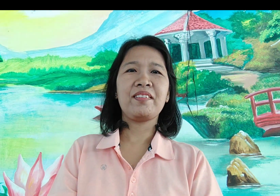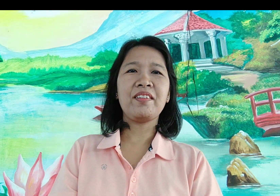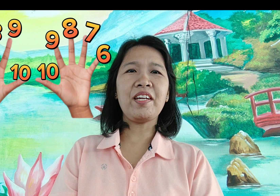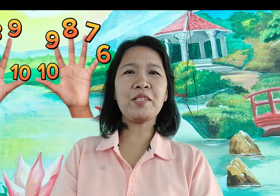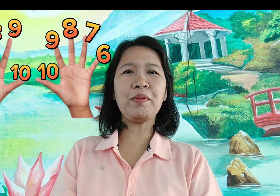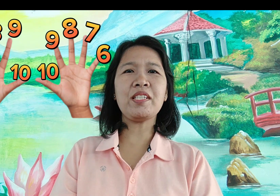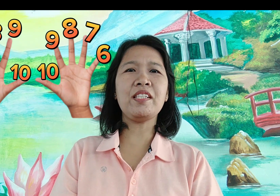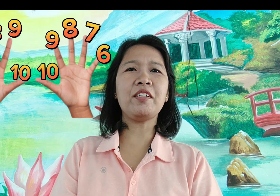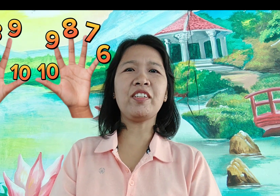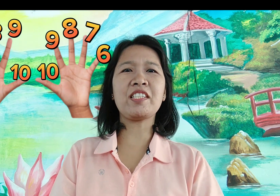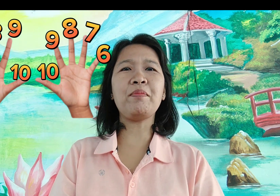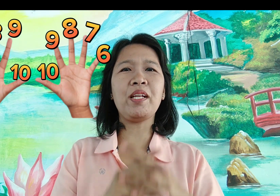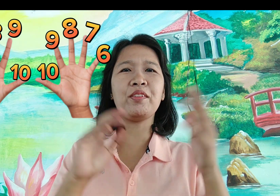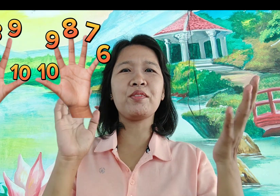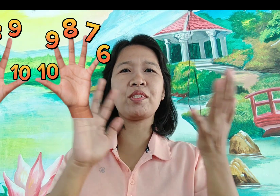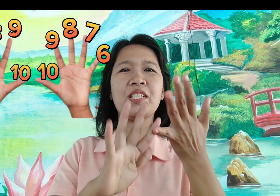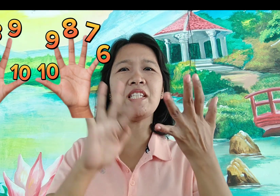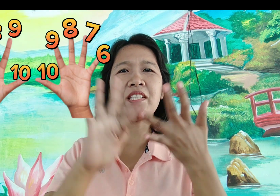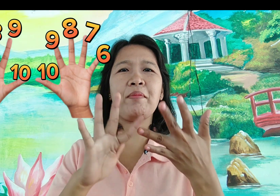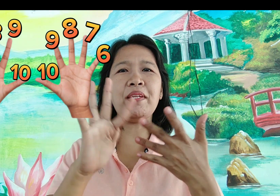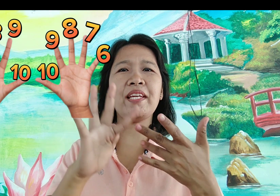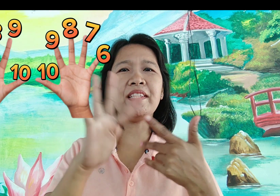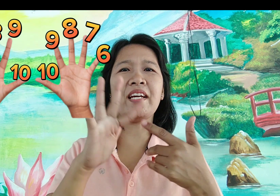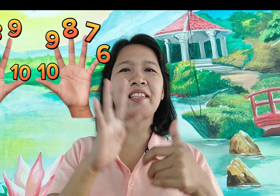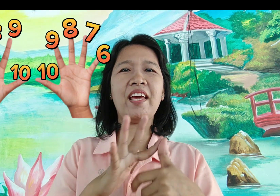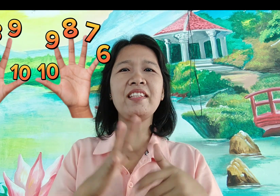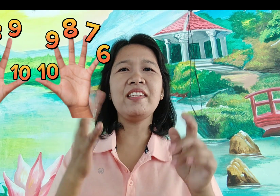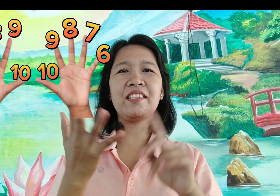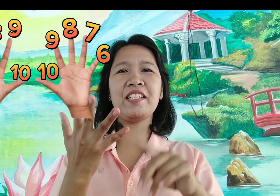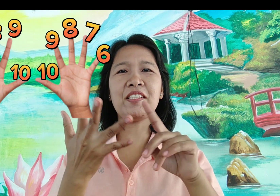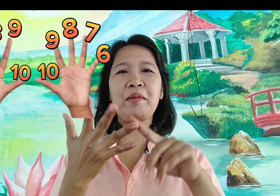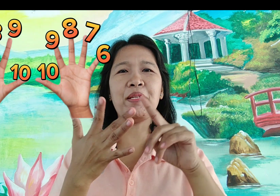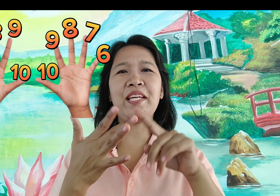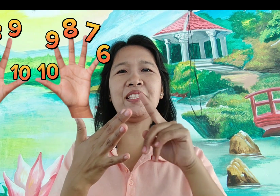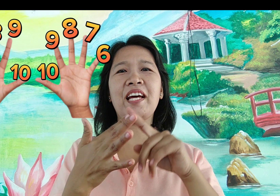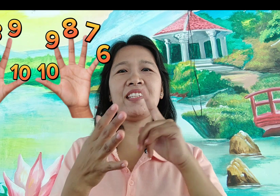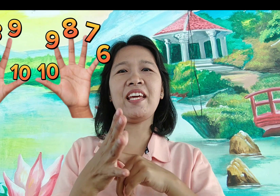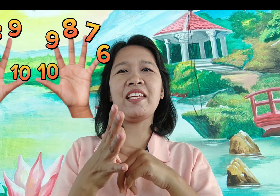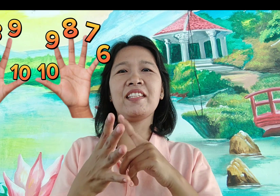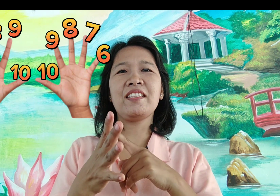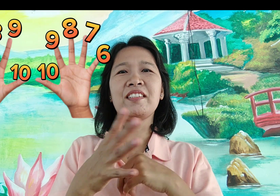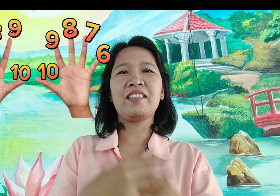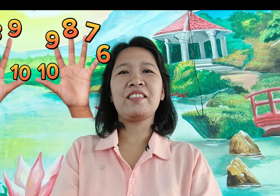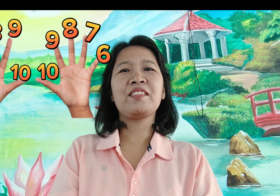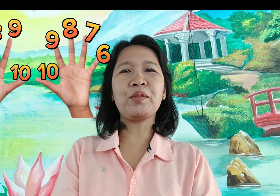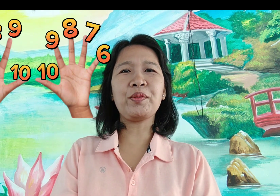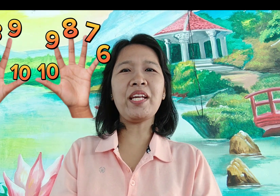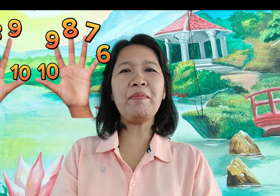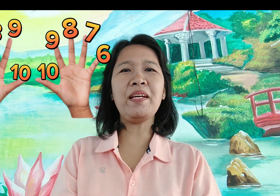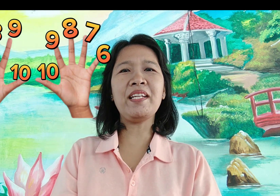Okay, supposedly or for example, ito yung 6, 7, 8, 9, 10 6, 7, 8, 9, 10 So kung i-apply